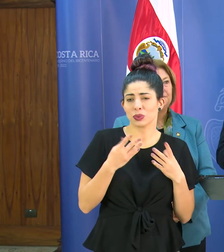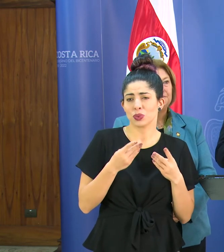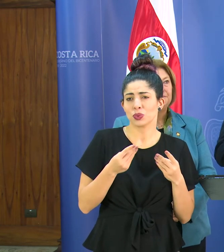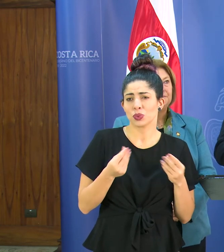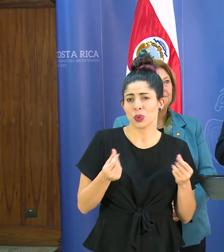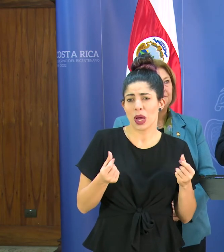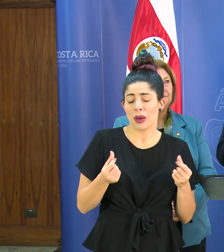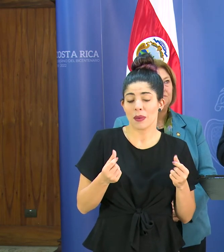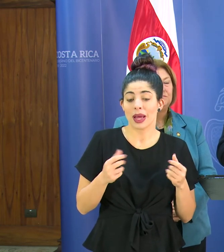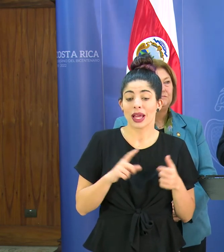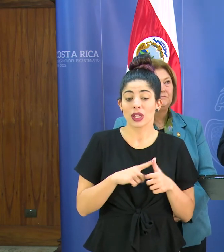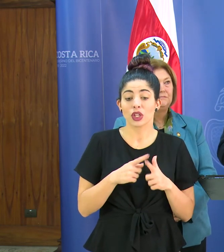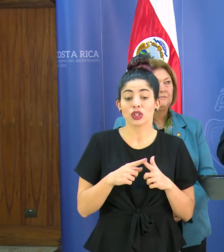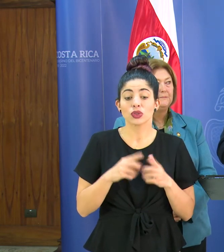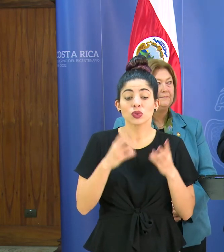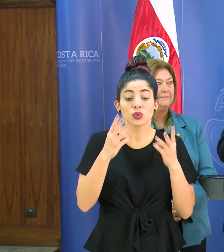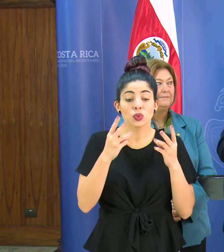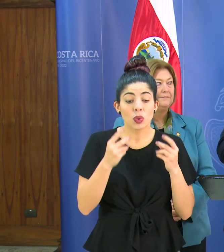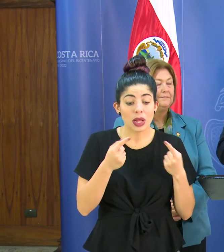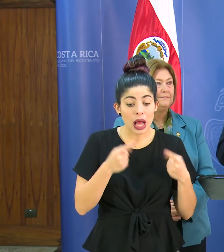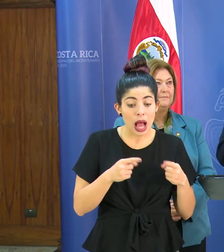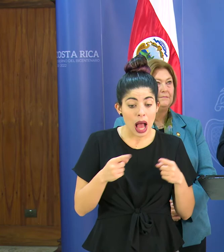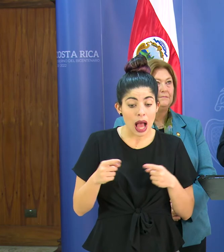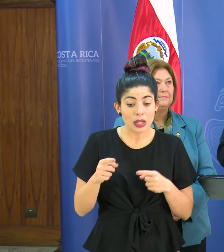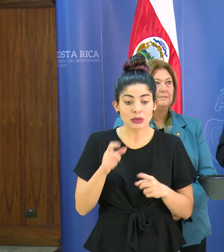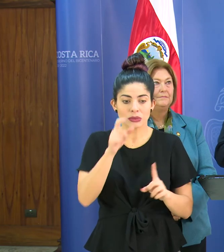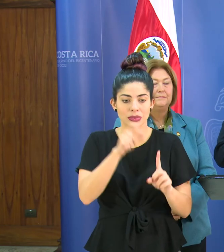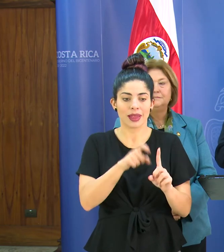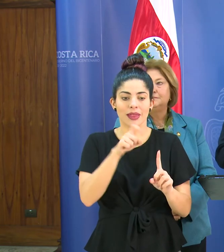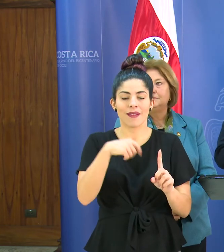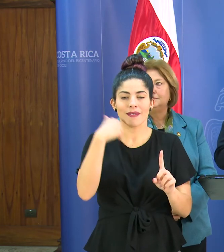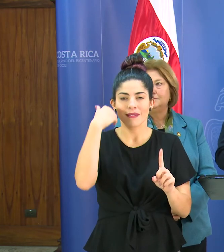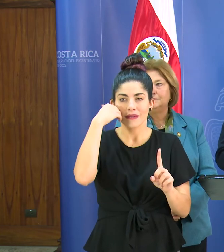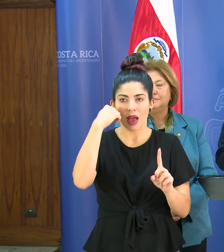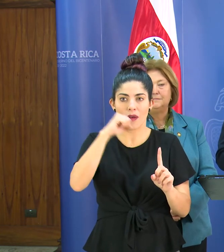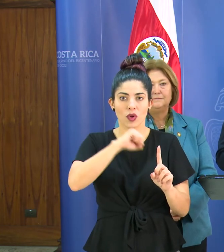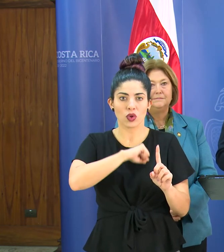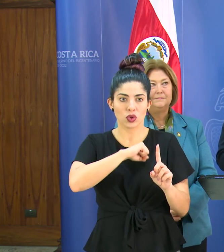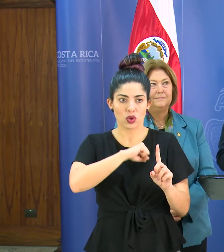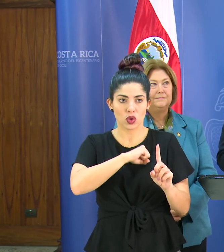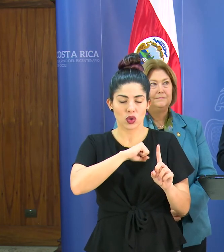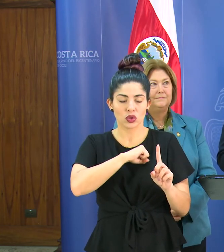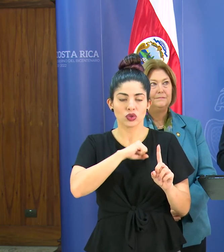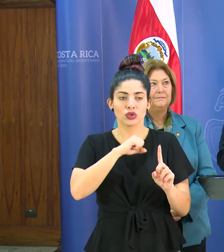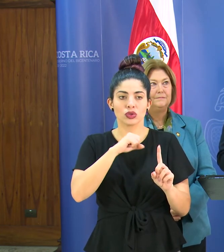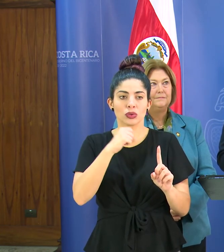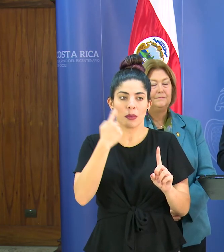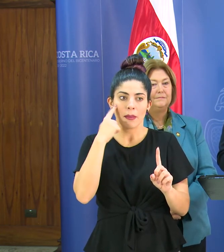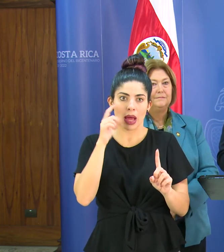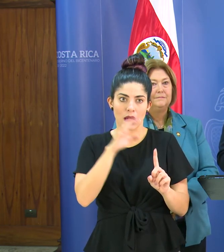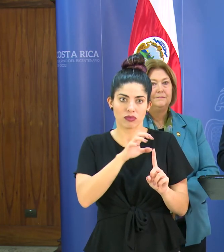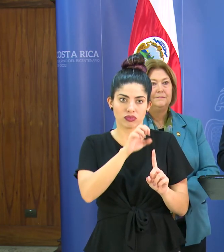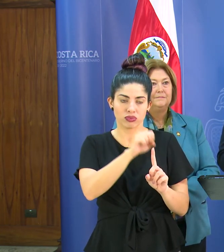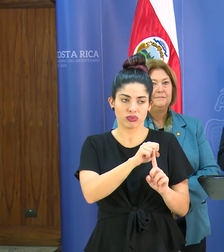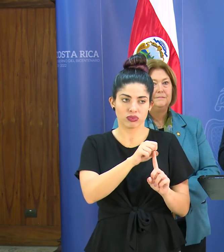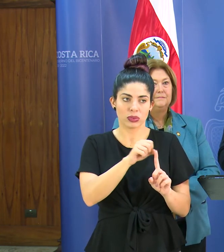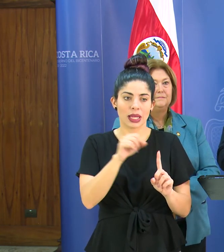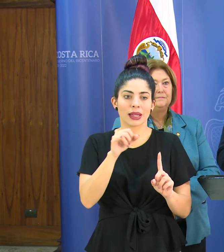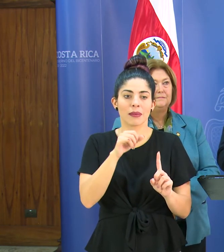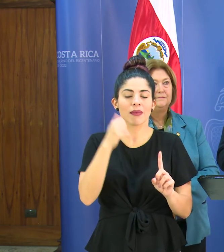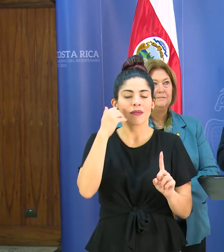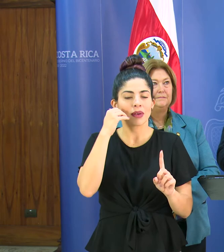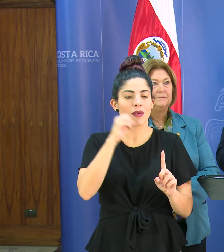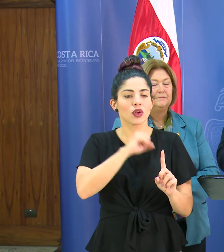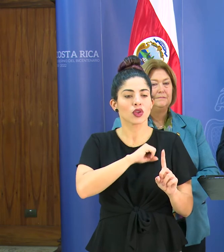y que la definición promedio de casos sí tiene que tener fiebre que tiene que tener tos que tiene que tener este cómo se llama